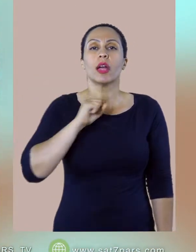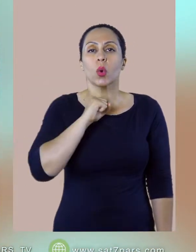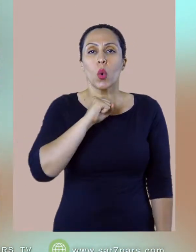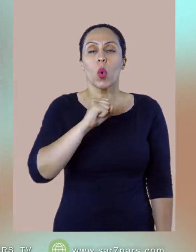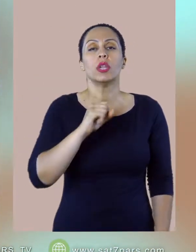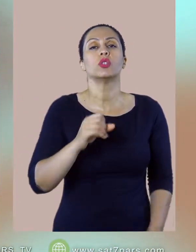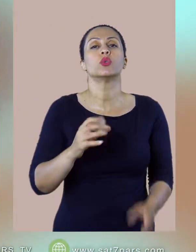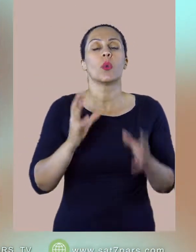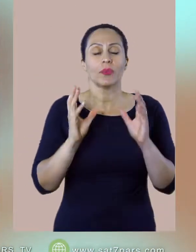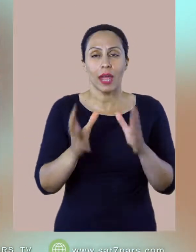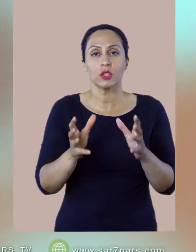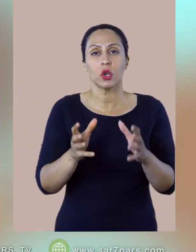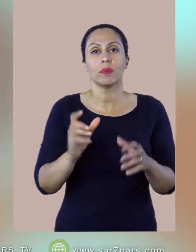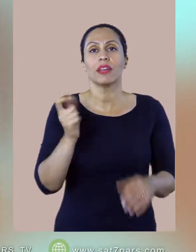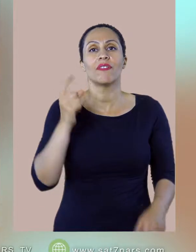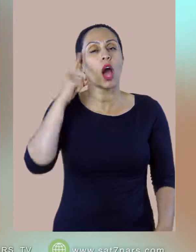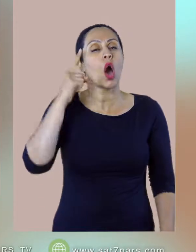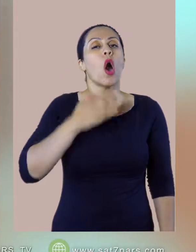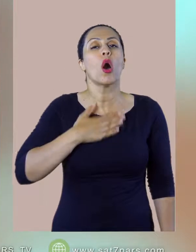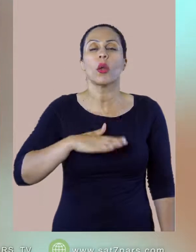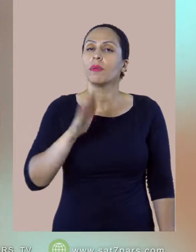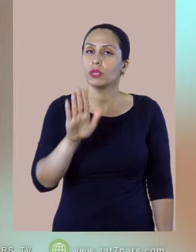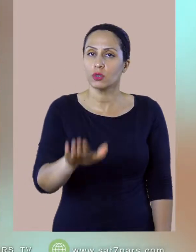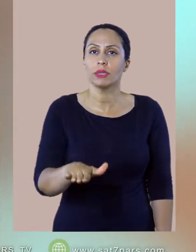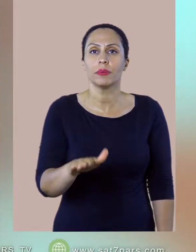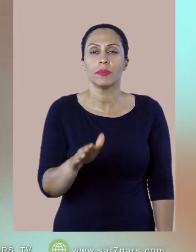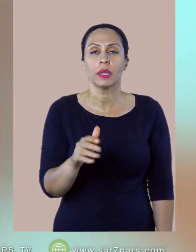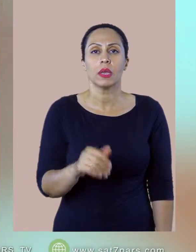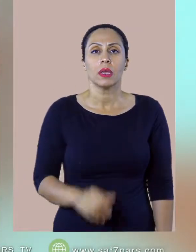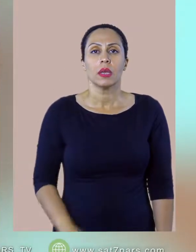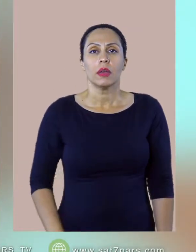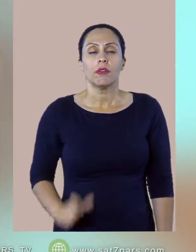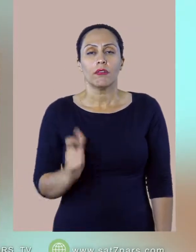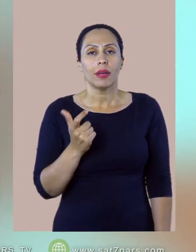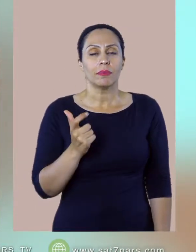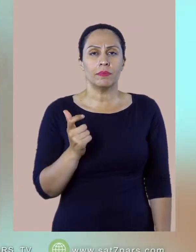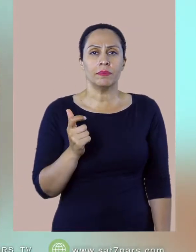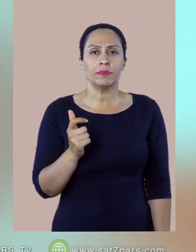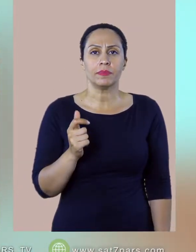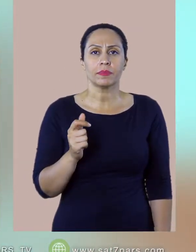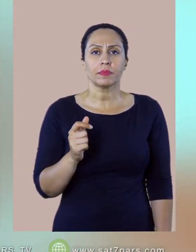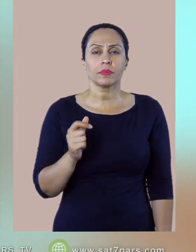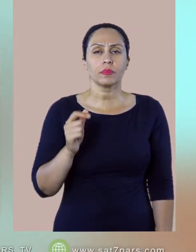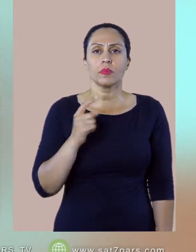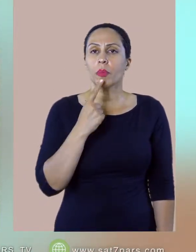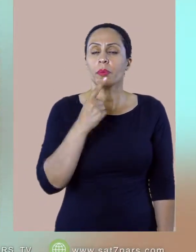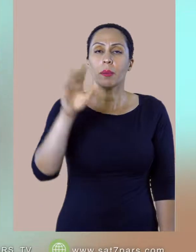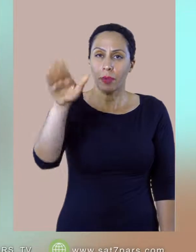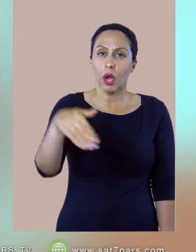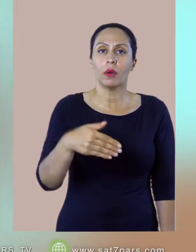آسایش آرامش شادی محبت اتمینان امید داری بیا منتظری